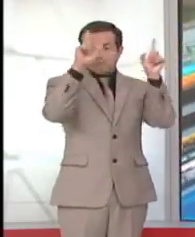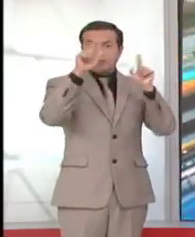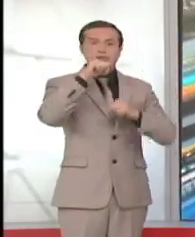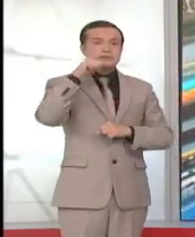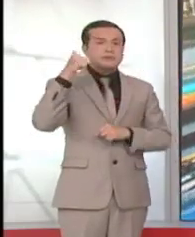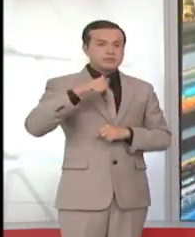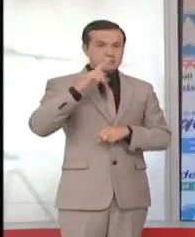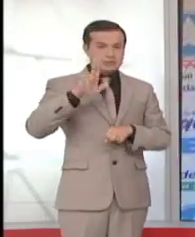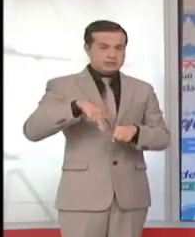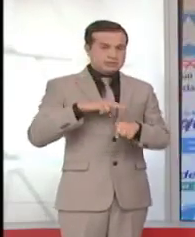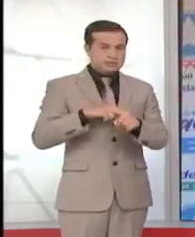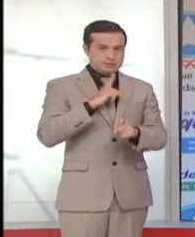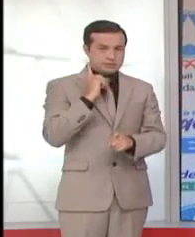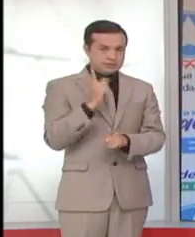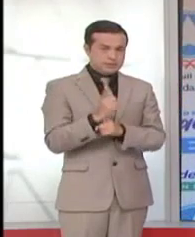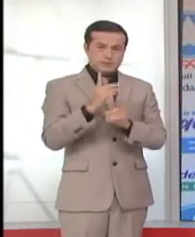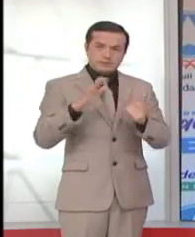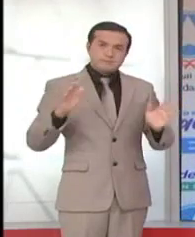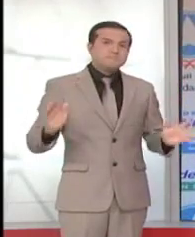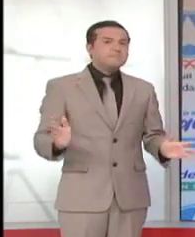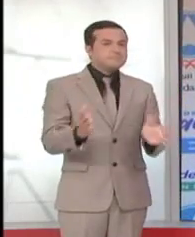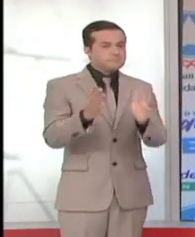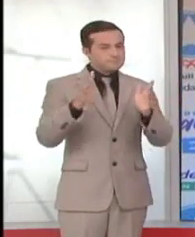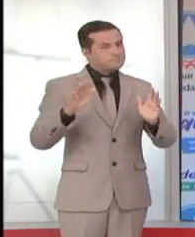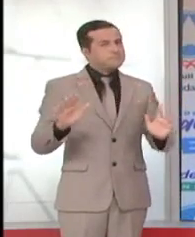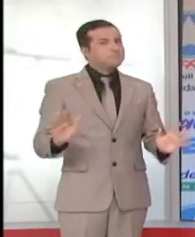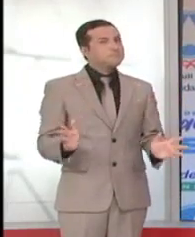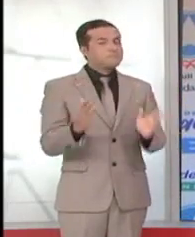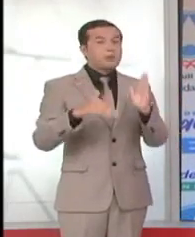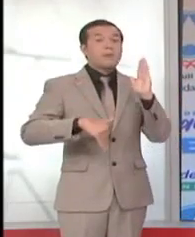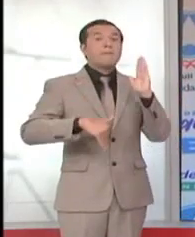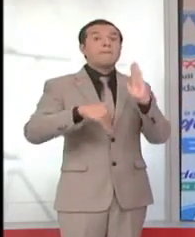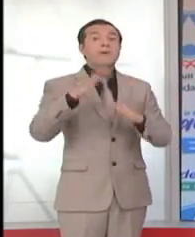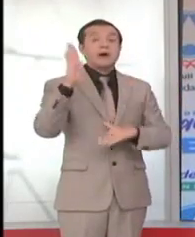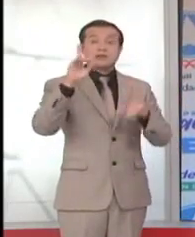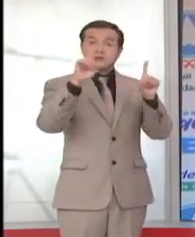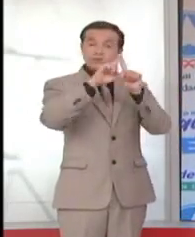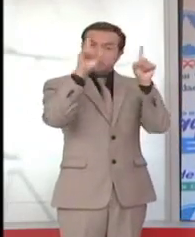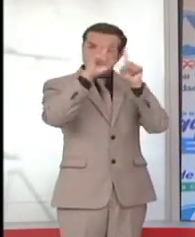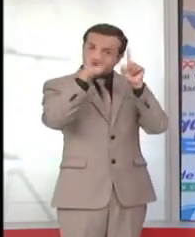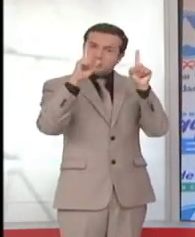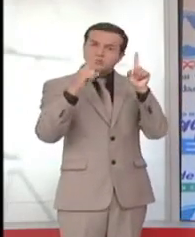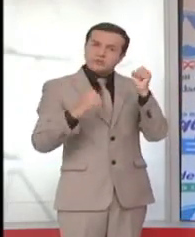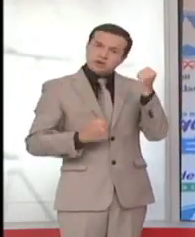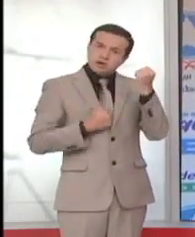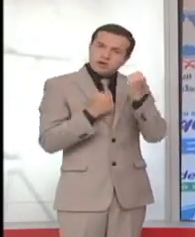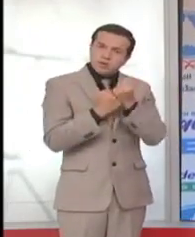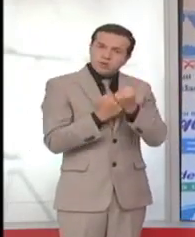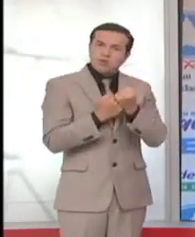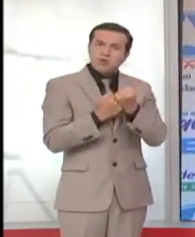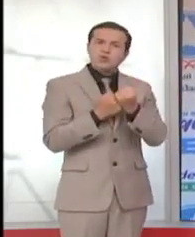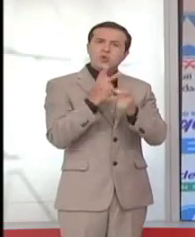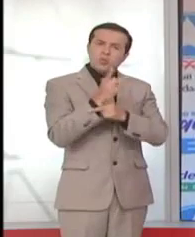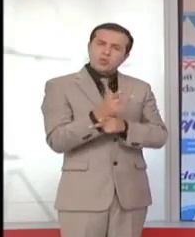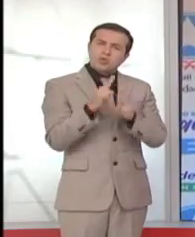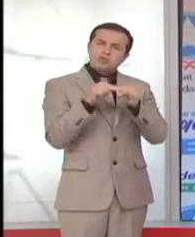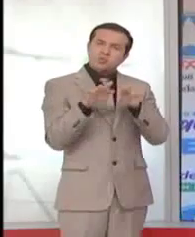definitivamente que más empresas se sumen hacia esa conciencia social y ecológica